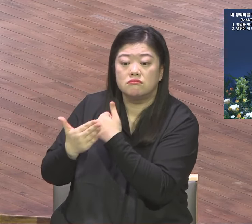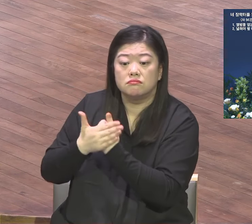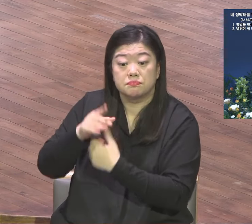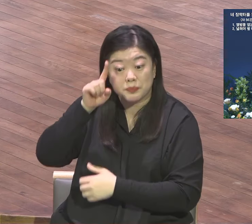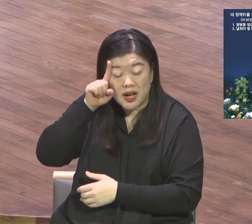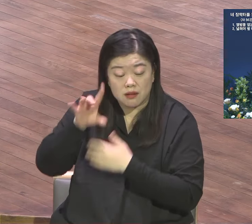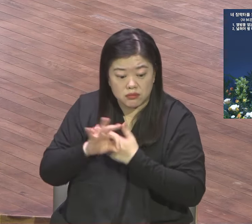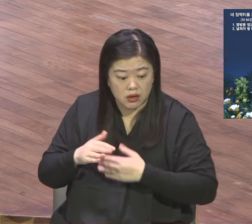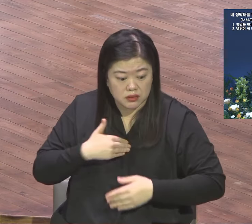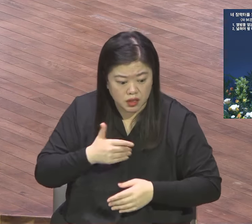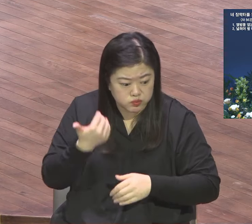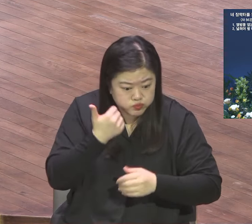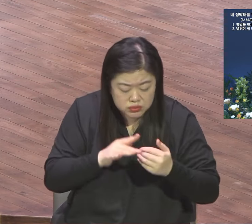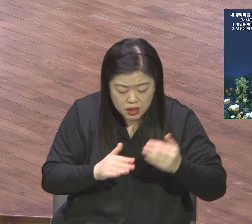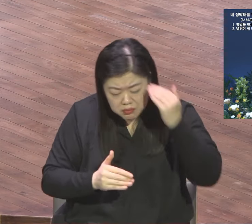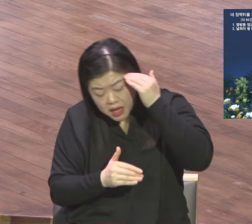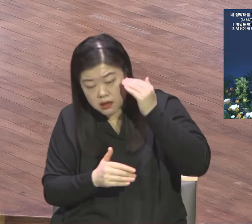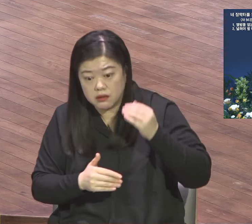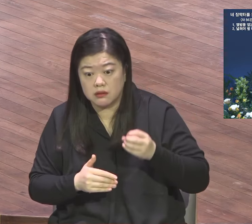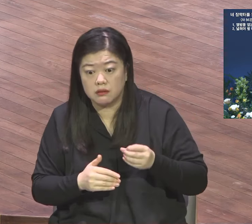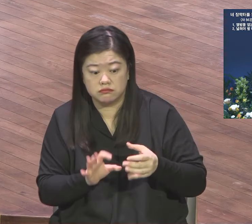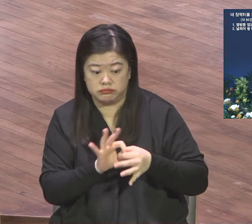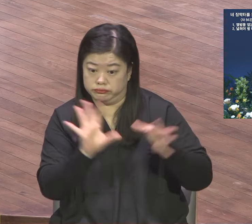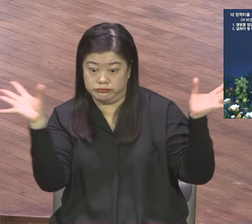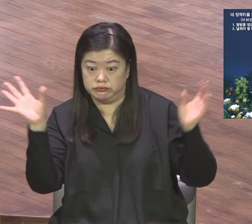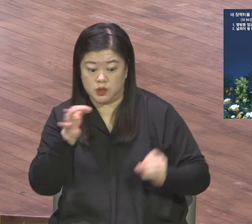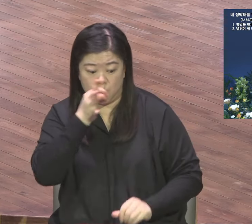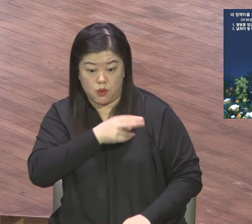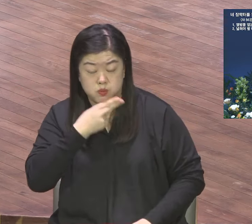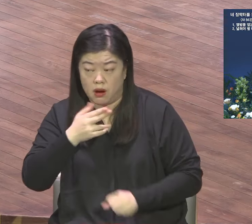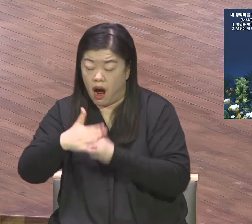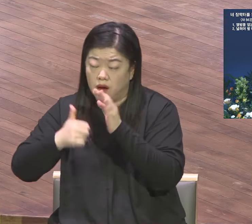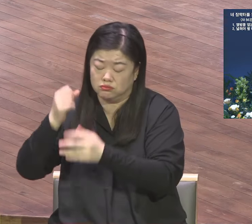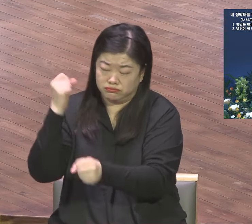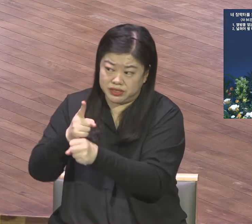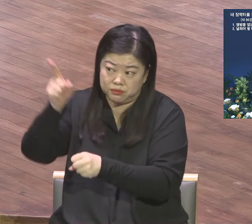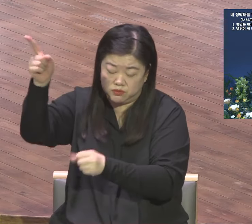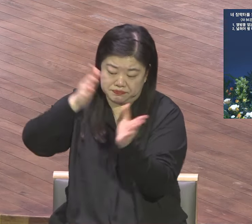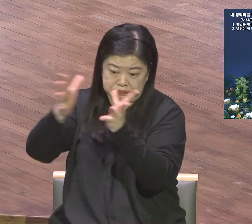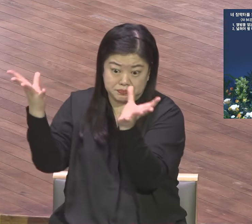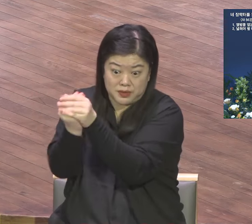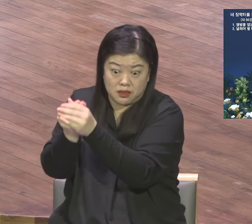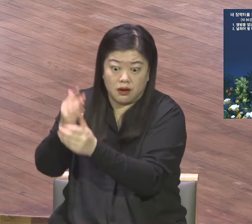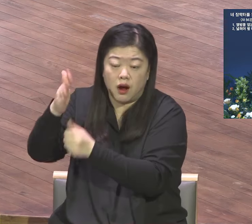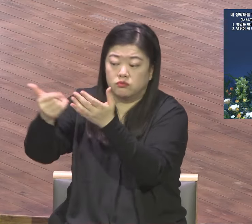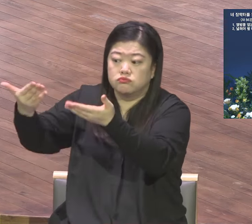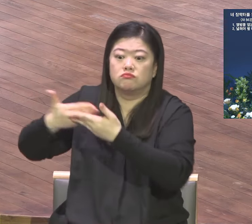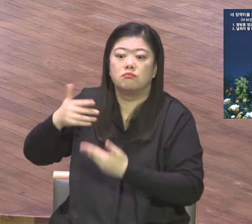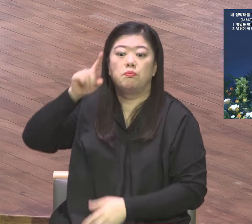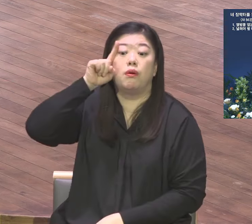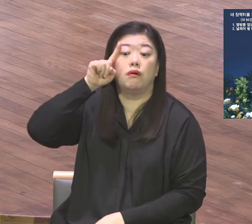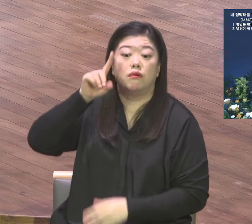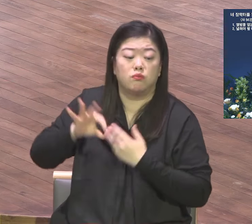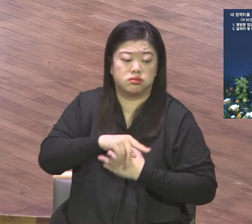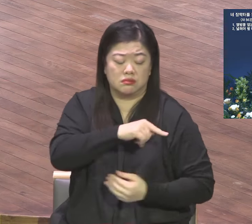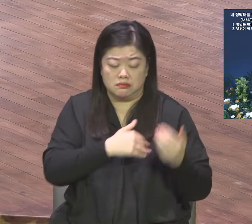고민하고 갈등할 일이 없어요 미리 다 가는 길을 길이 되시는 하나님께서